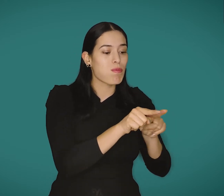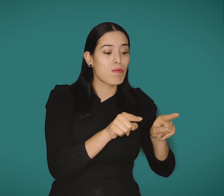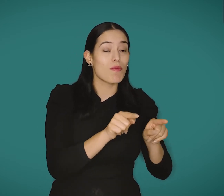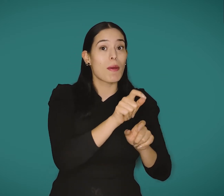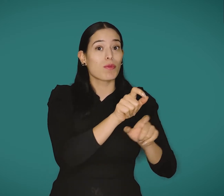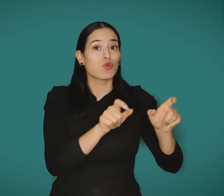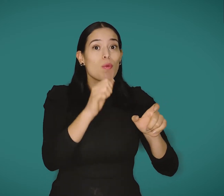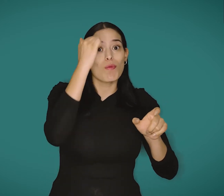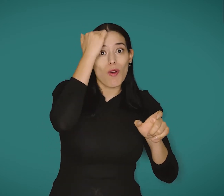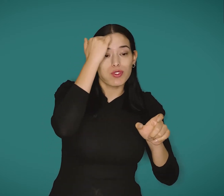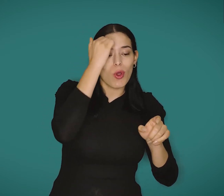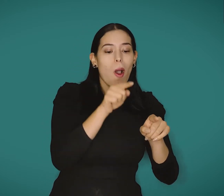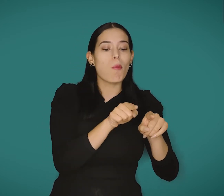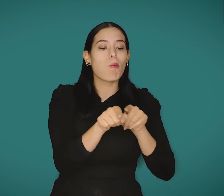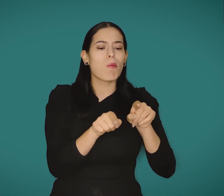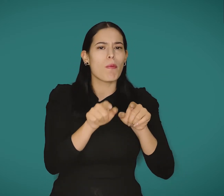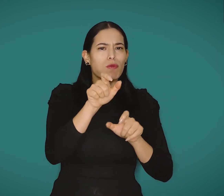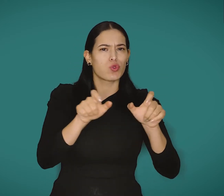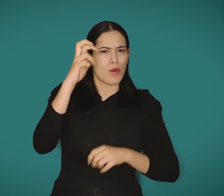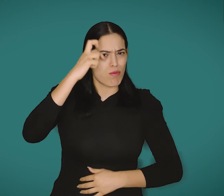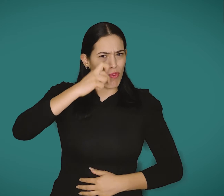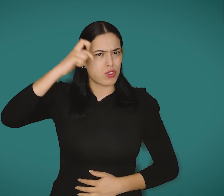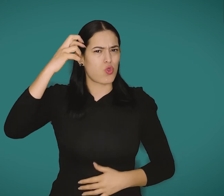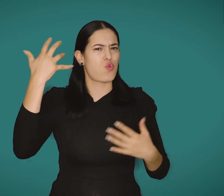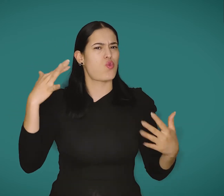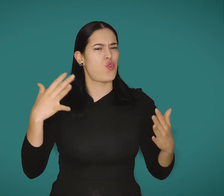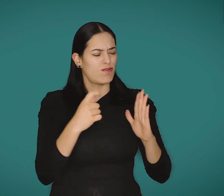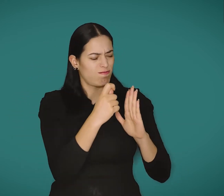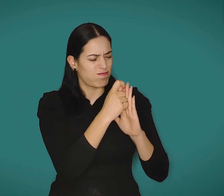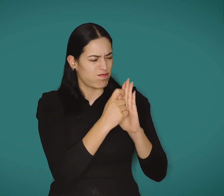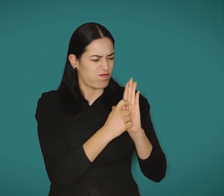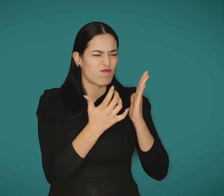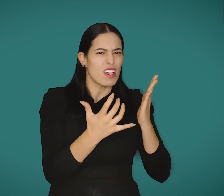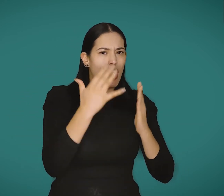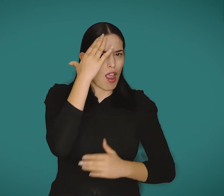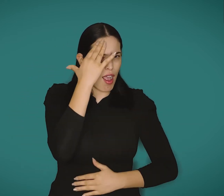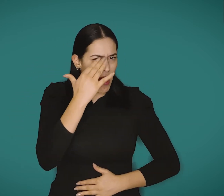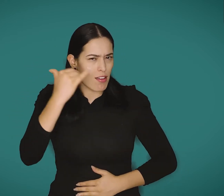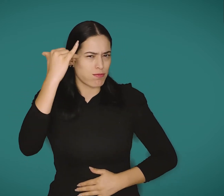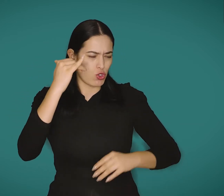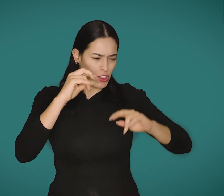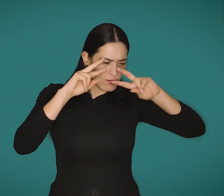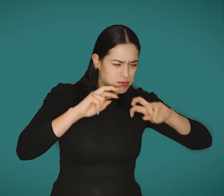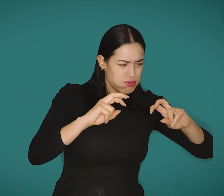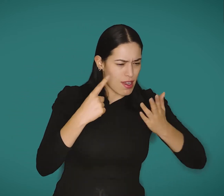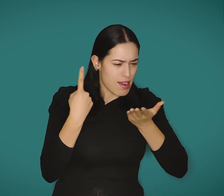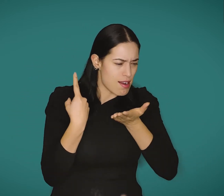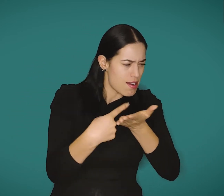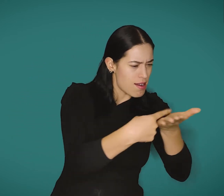docentes y profesionales de alto rigor académico e investigativo